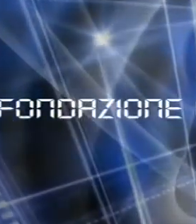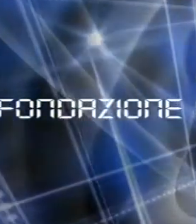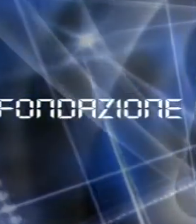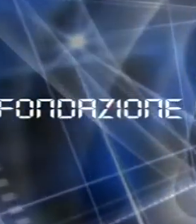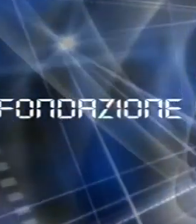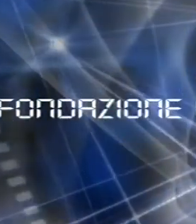Grazie. Grazie